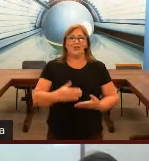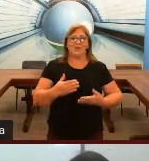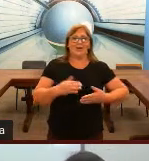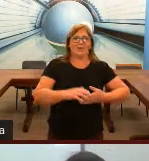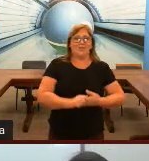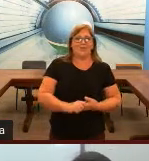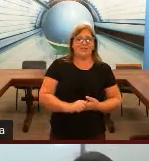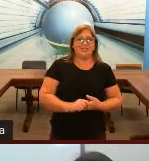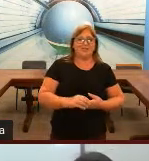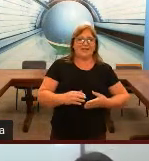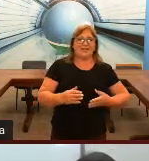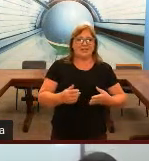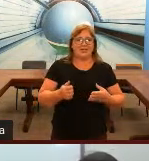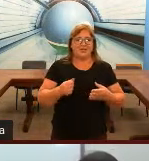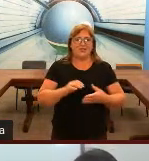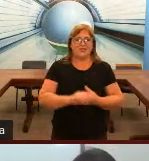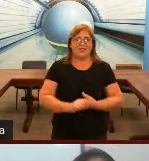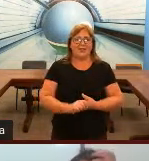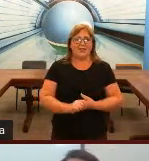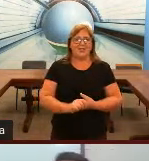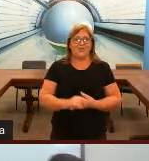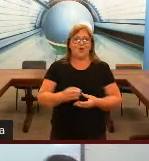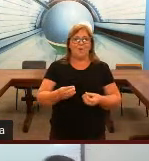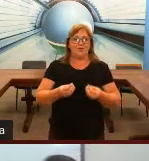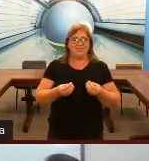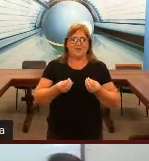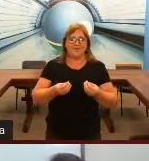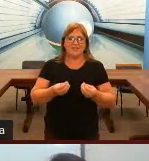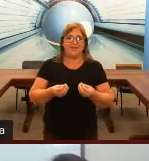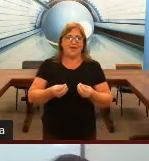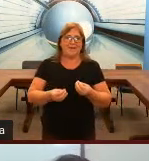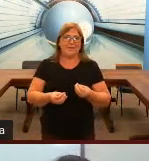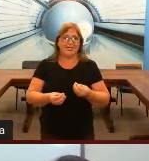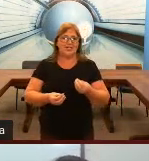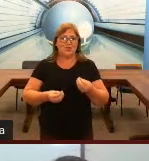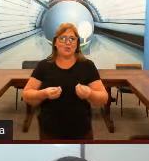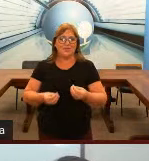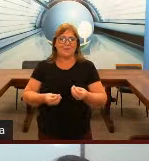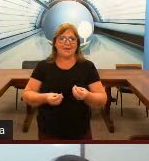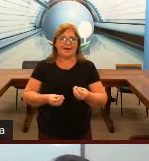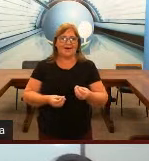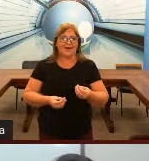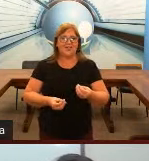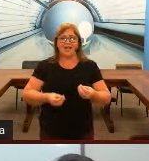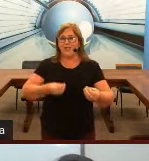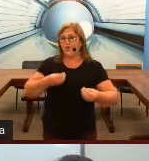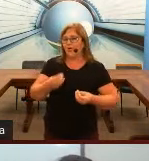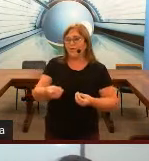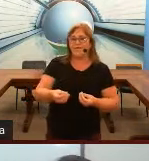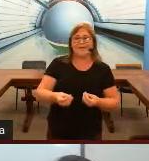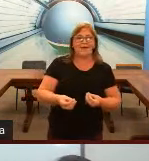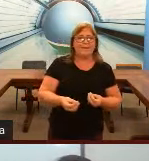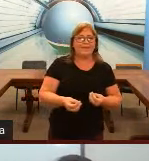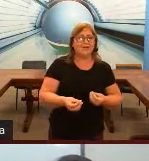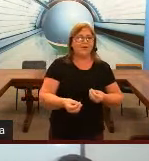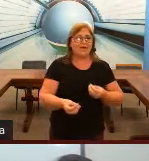continuando quando a gente fala da trilologia e como eu disse para vocês é uma ferramenta que a gente usa para tirar dúvida para trocar